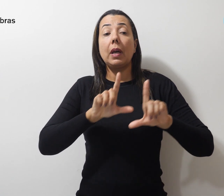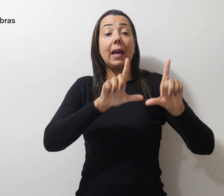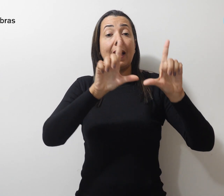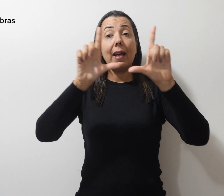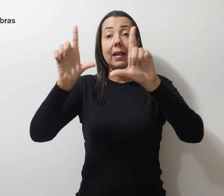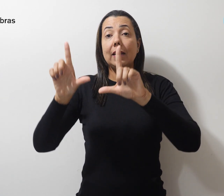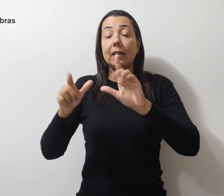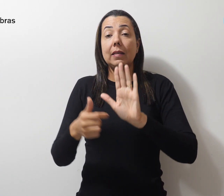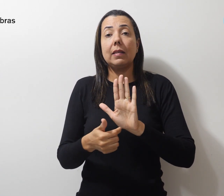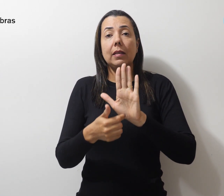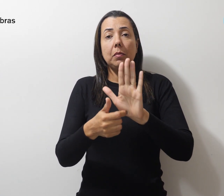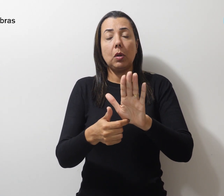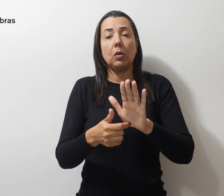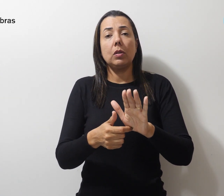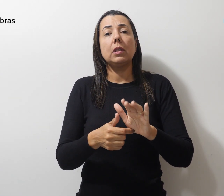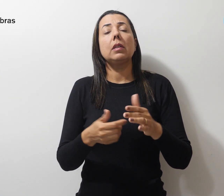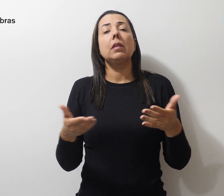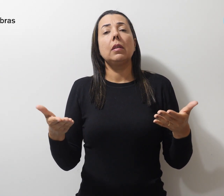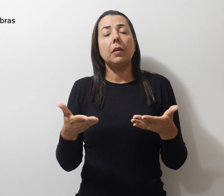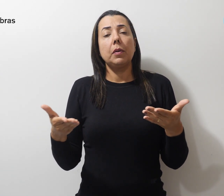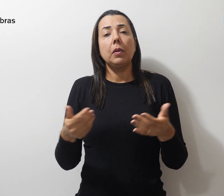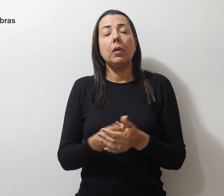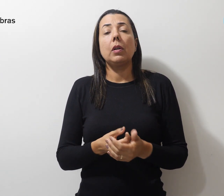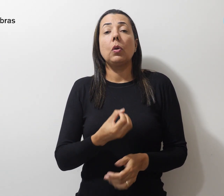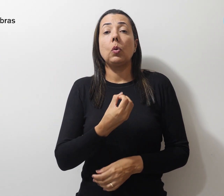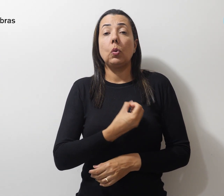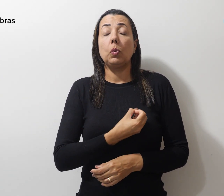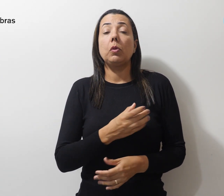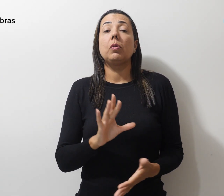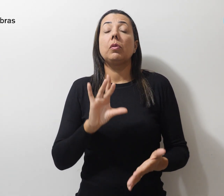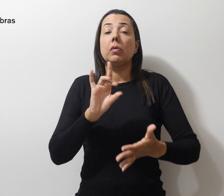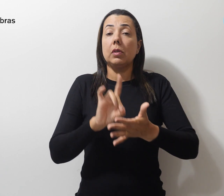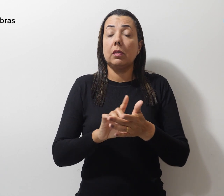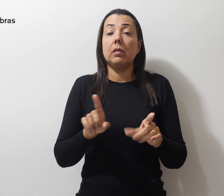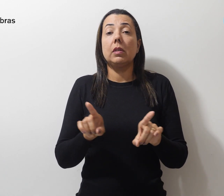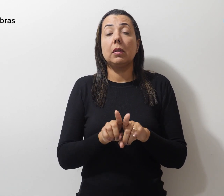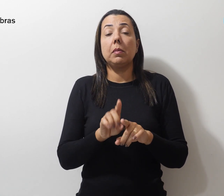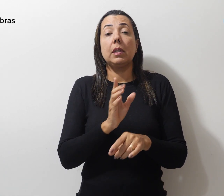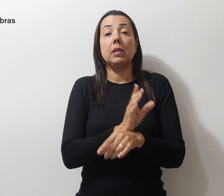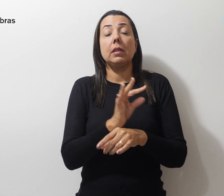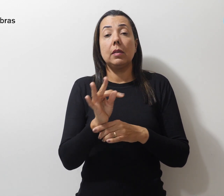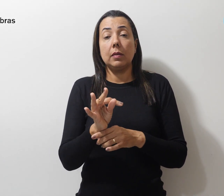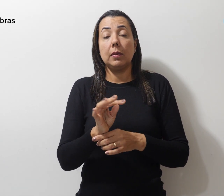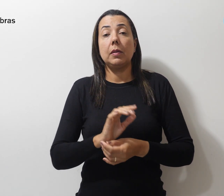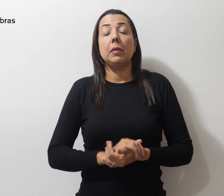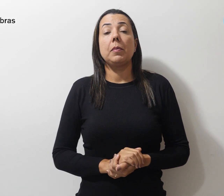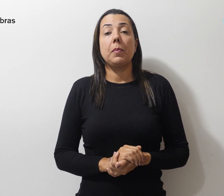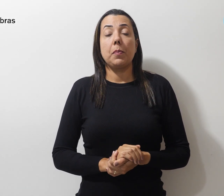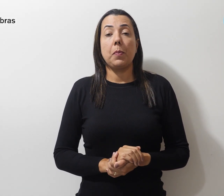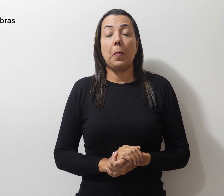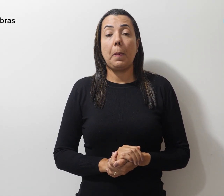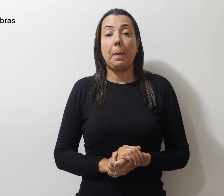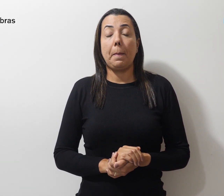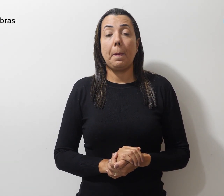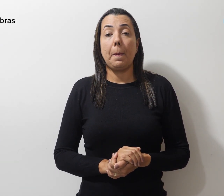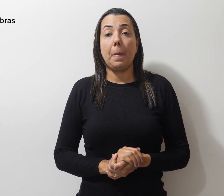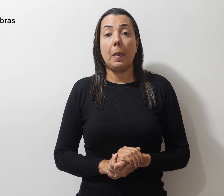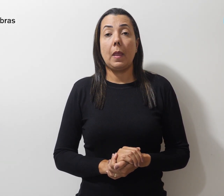expõem o contraste entre o número de efetivos e de contratos temporários na rede. A nova